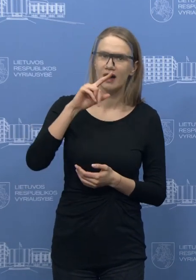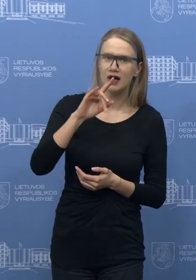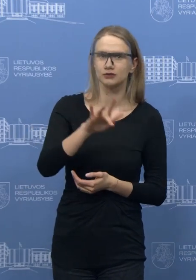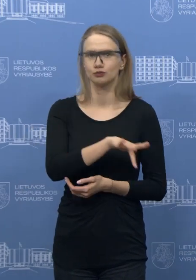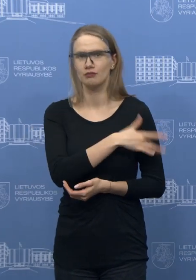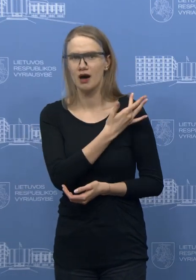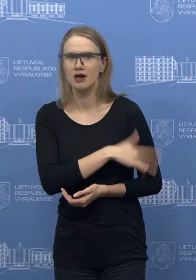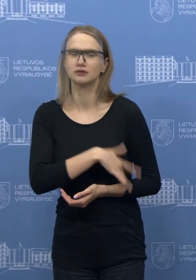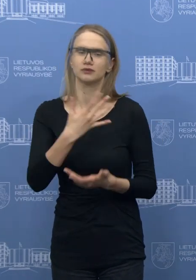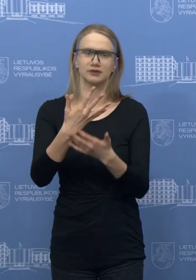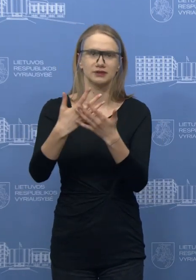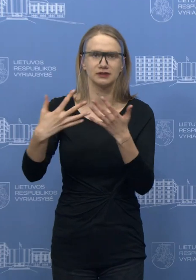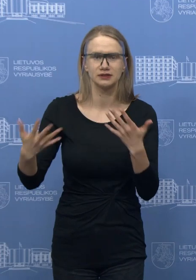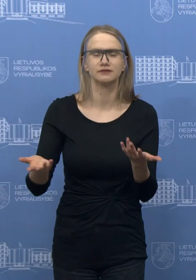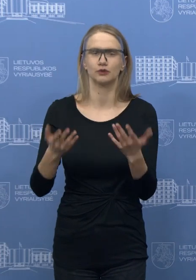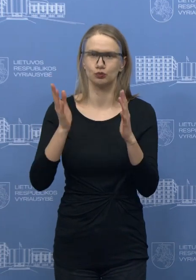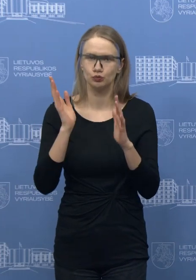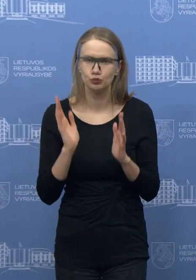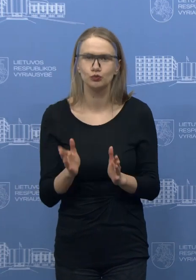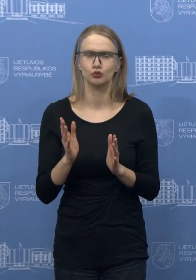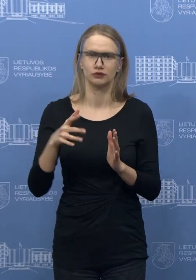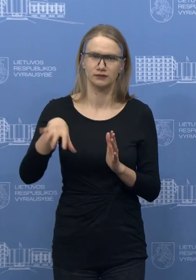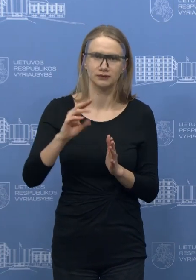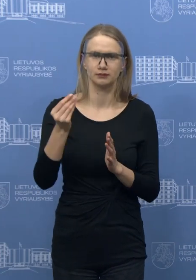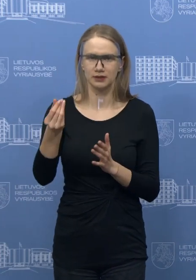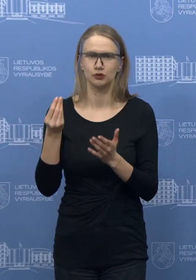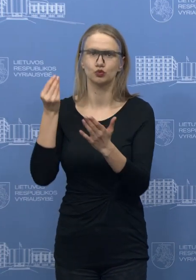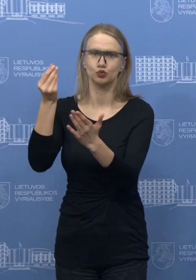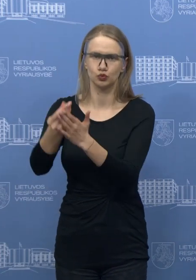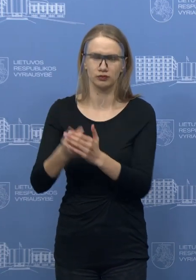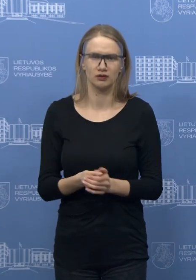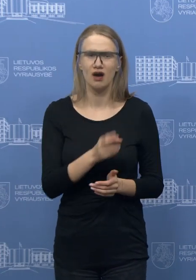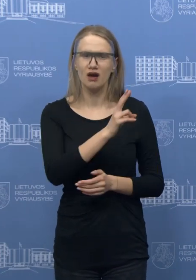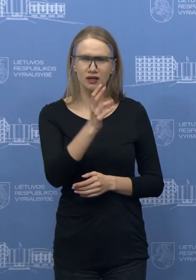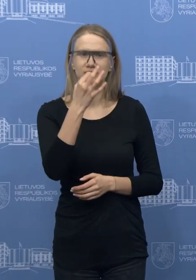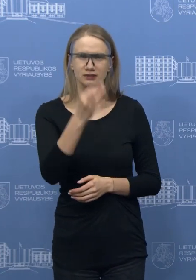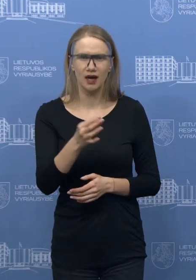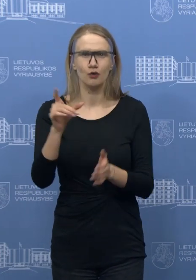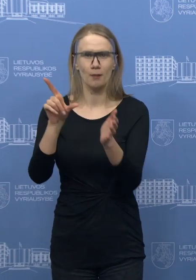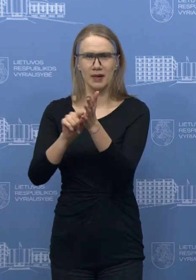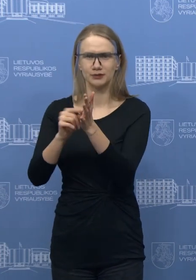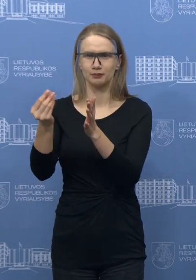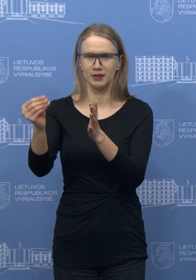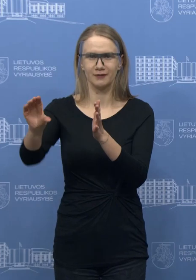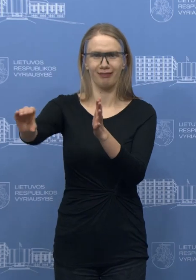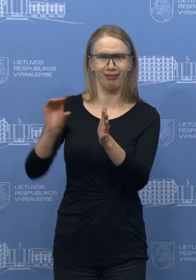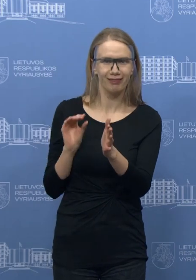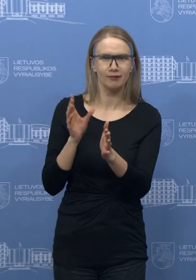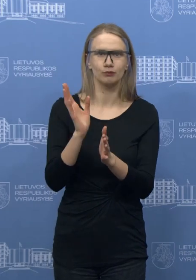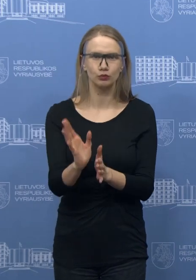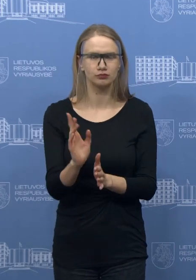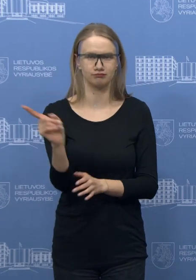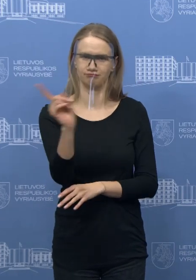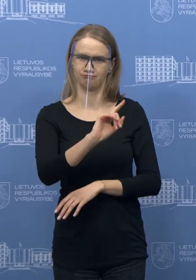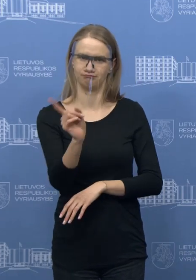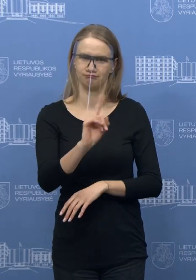nei pensijom nėra ir visi kas tokius gandus kleidžia yra visiškai dezinformacija, kitaip pavadinti kaip piktyviškių veikimų prieš